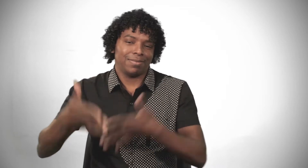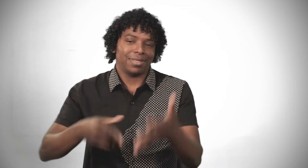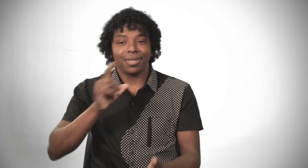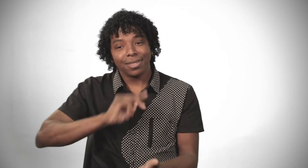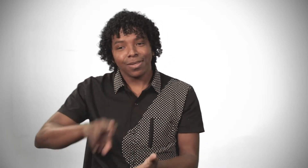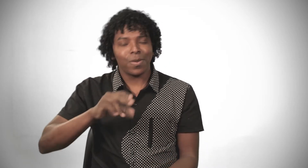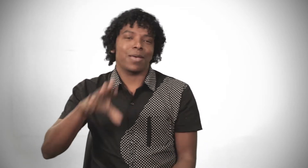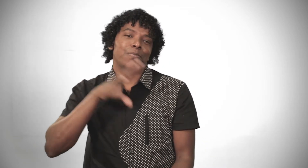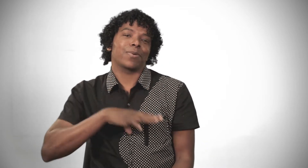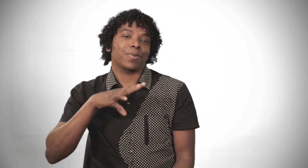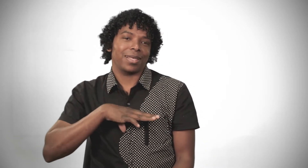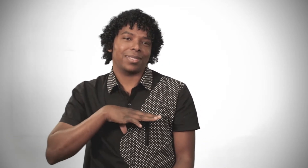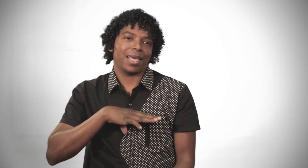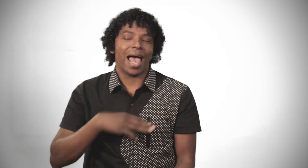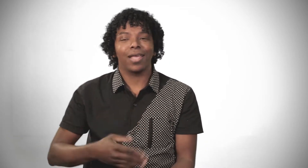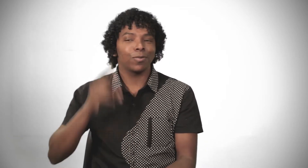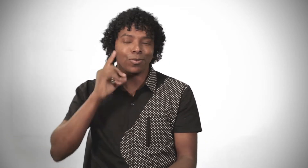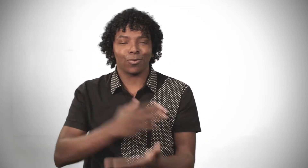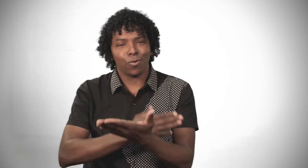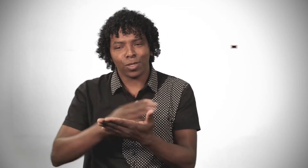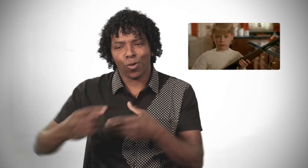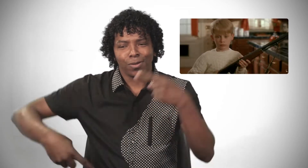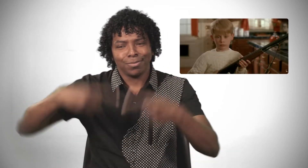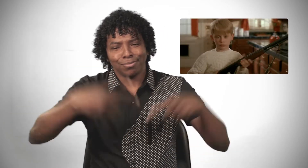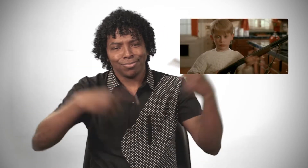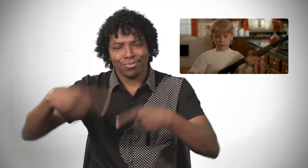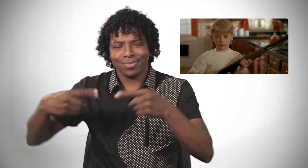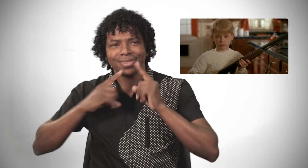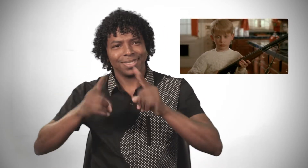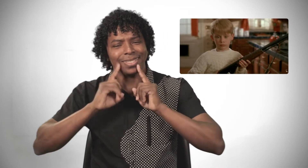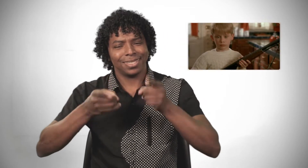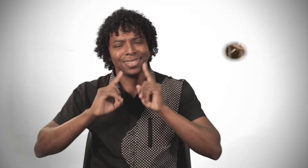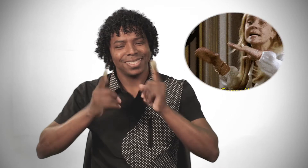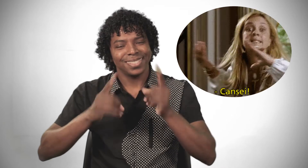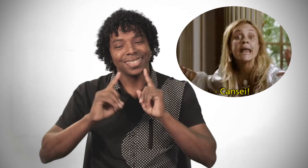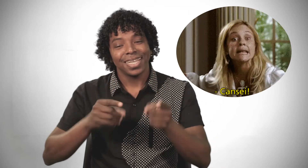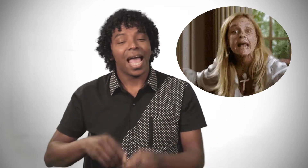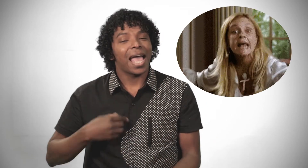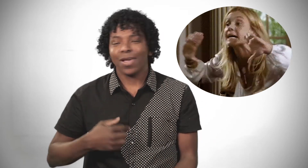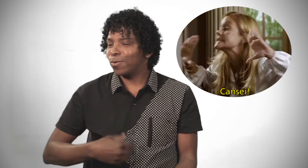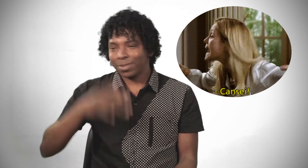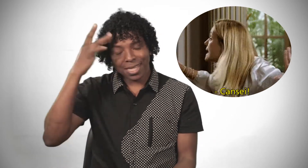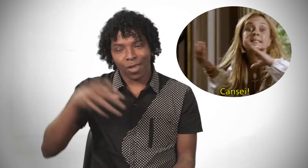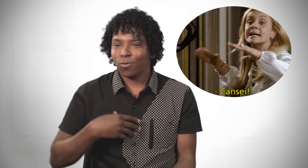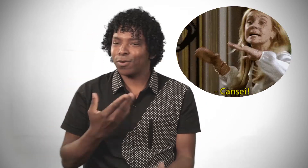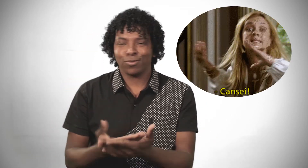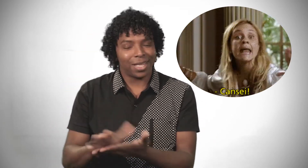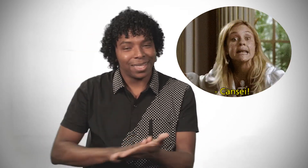não é o português, né? Os surdos começaram a discutir, reclamar na sala. E falaram, ah, não quero mais estudar isso, não sei, não consigo ler mais